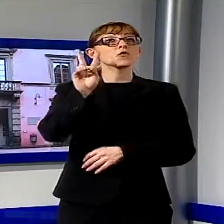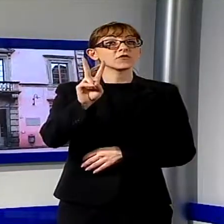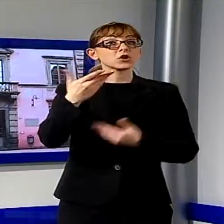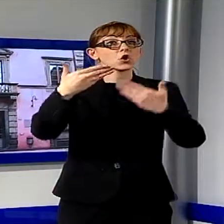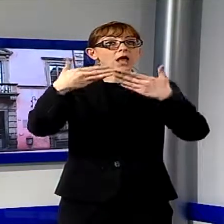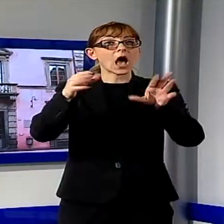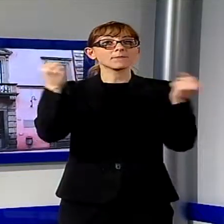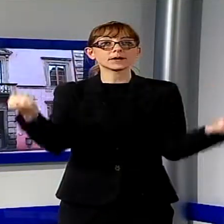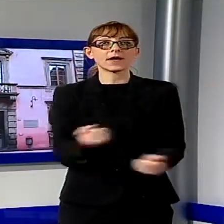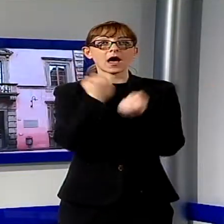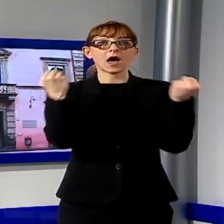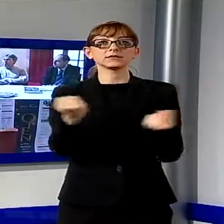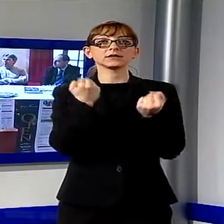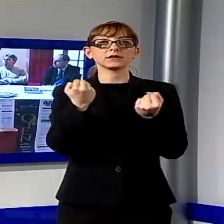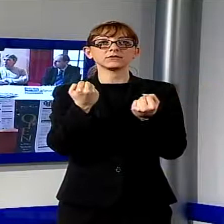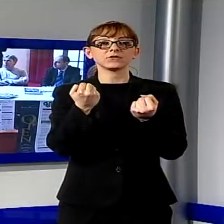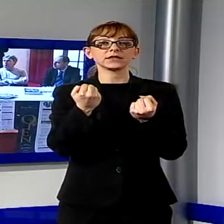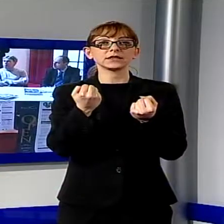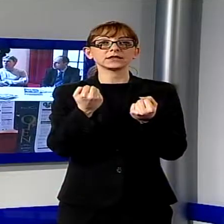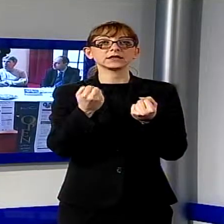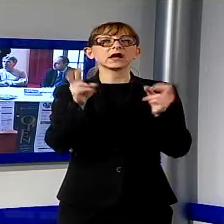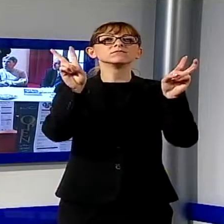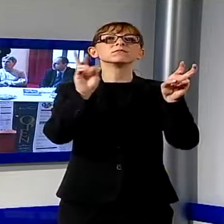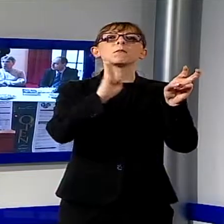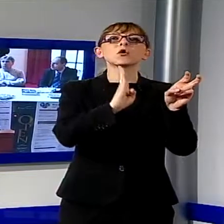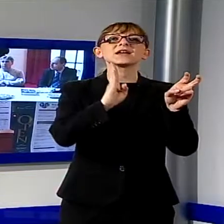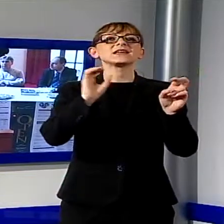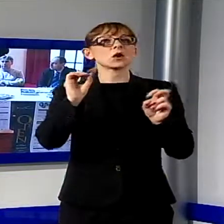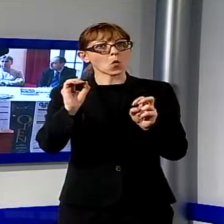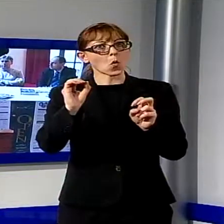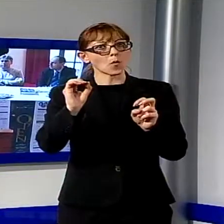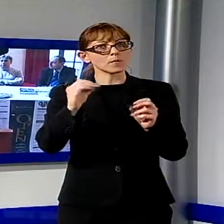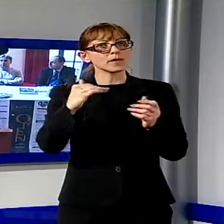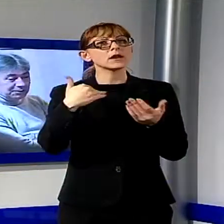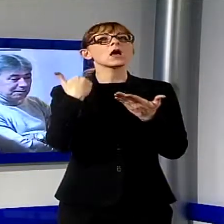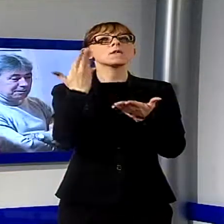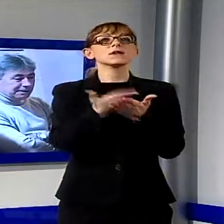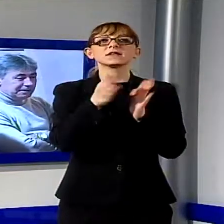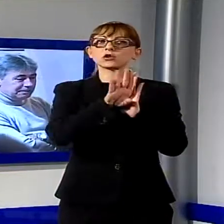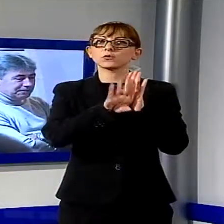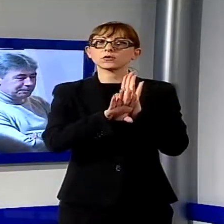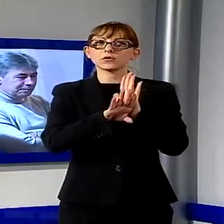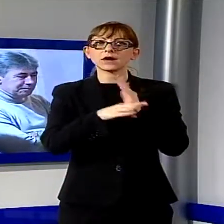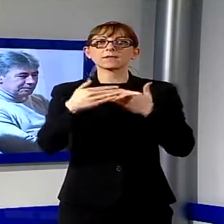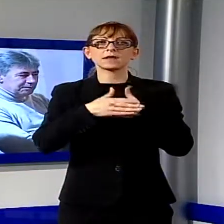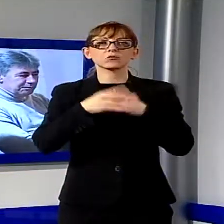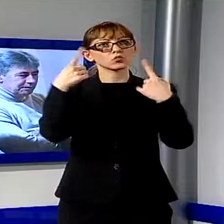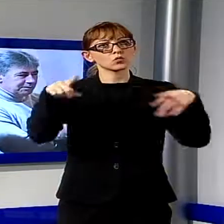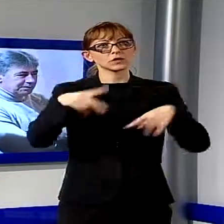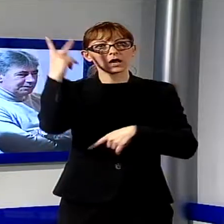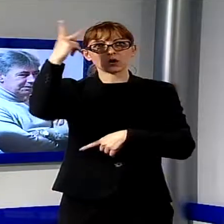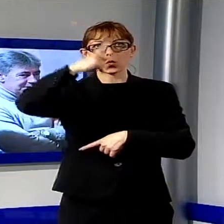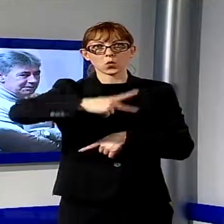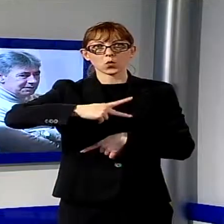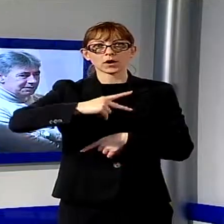eventi del Boccherini Open, il cui programma è stato presentato all'Istituto Musicale Lucchese. Vecchioni incontrerà la